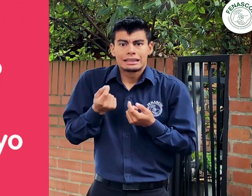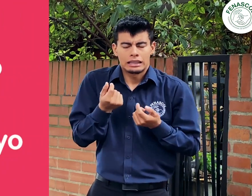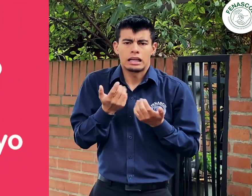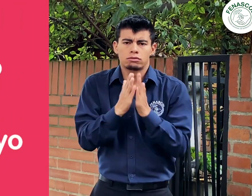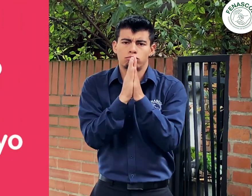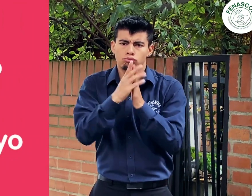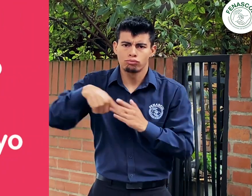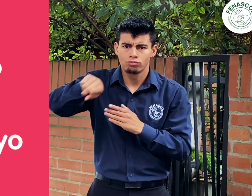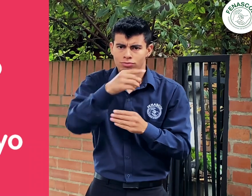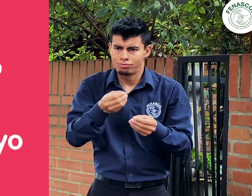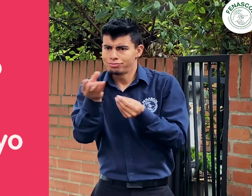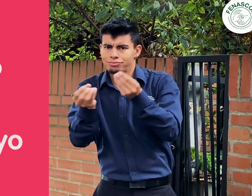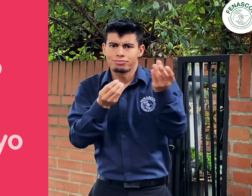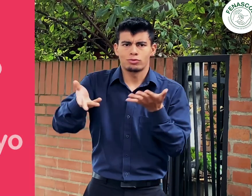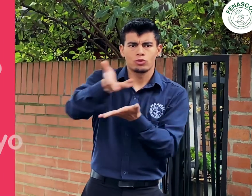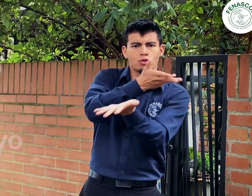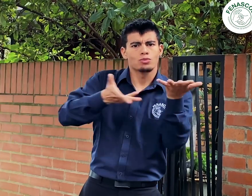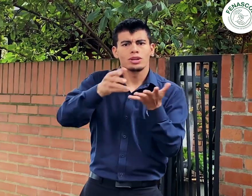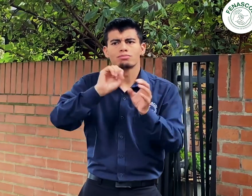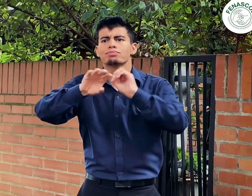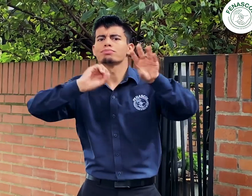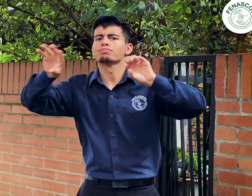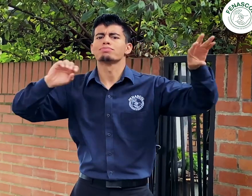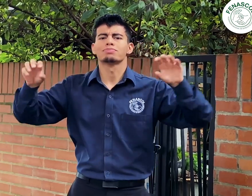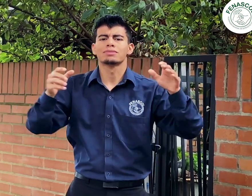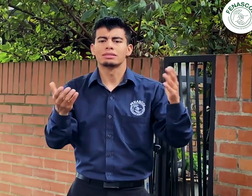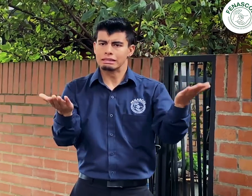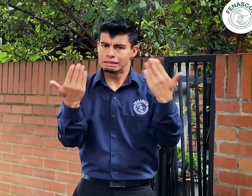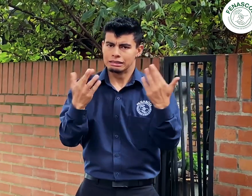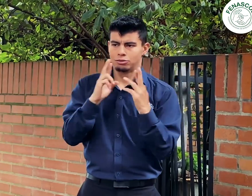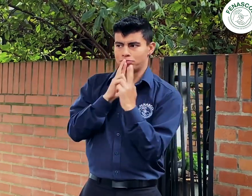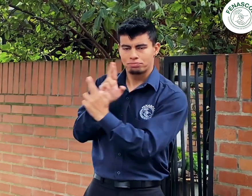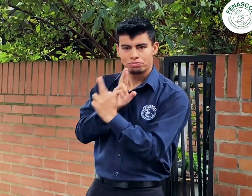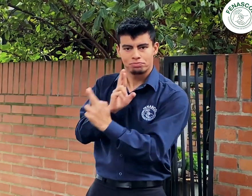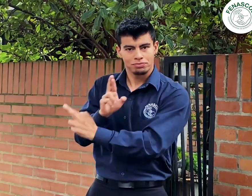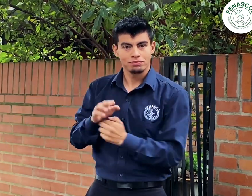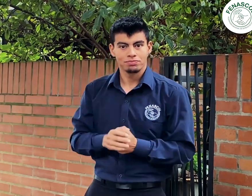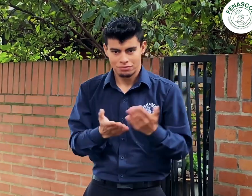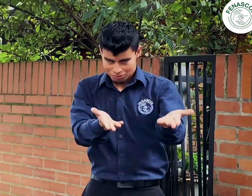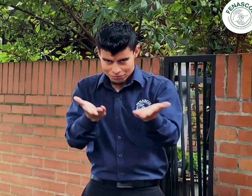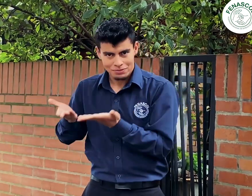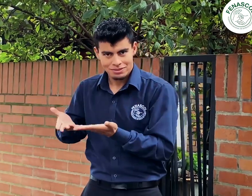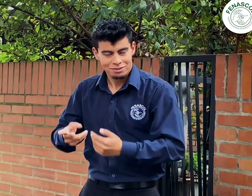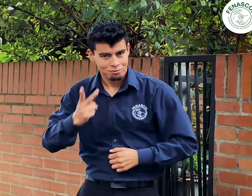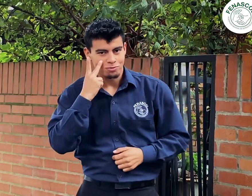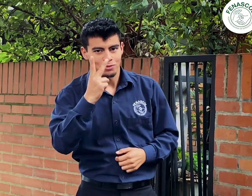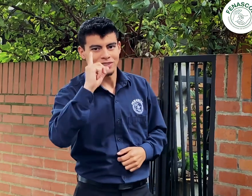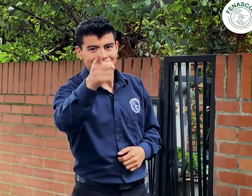y compartan esta información para que les llegue a más personas y que más participen en este proceso. ¡Nos vemos!